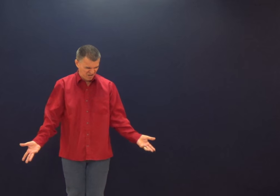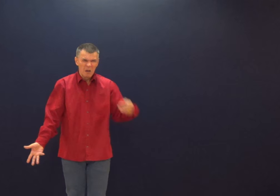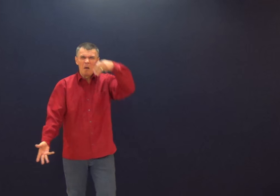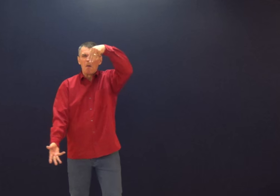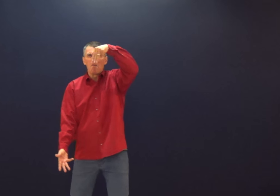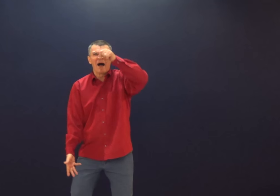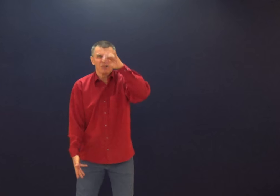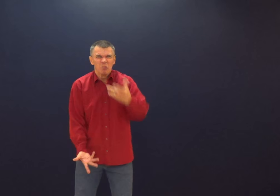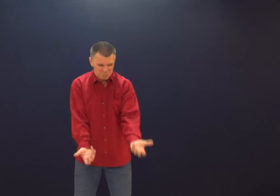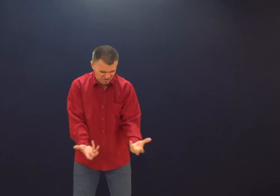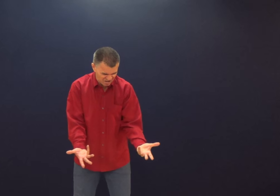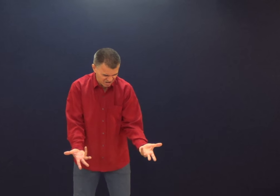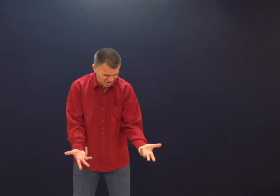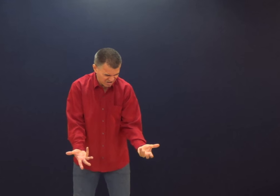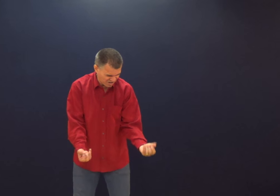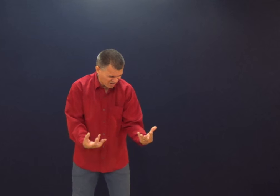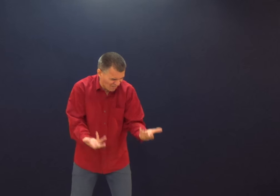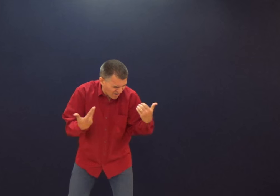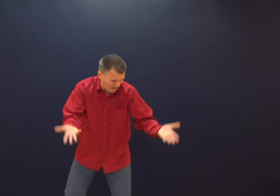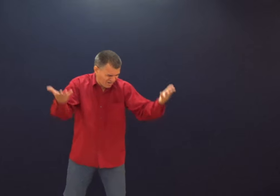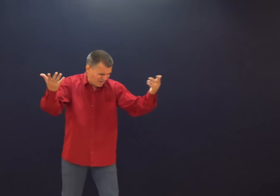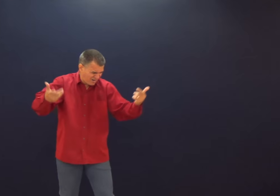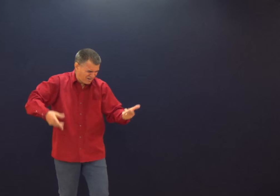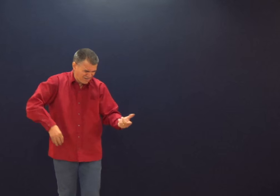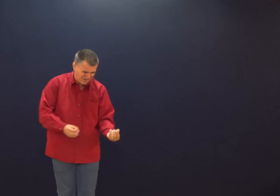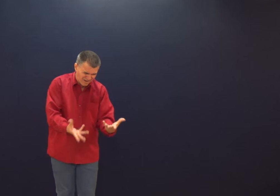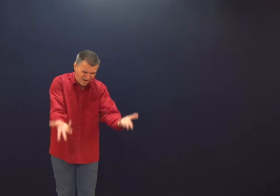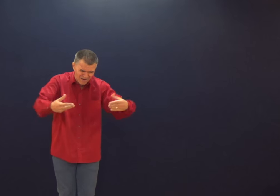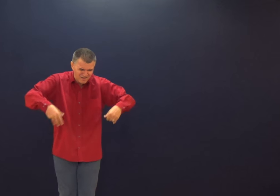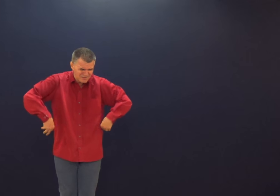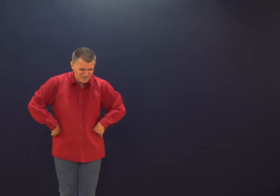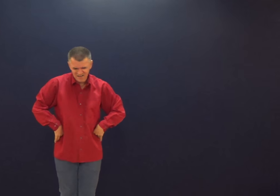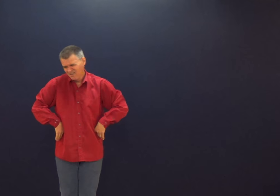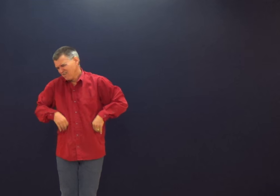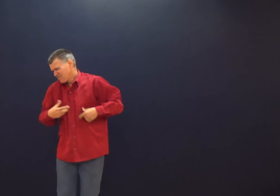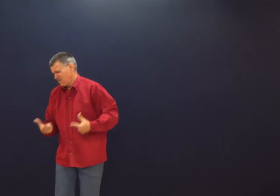coisas, e sai correndo. E parece que não é grama, aquela coisa mais bonita, é mato.